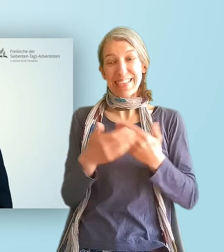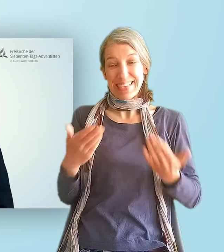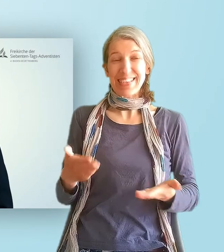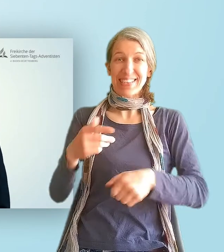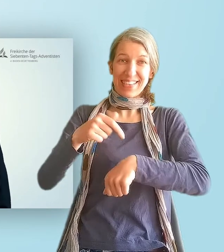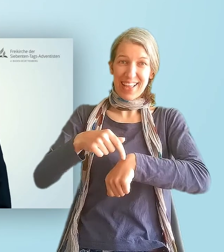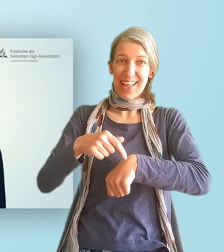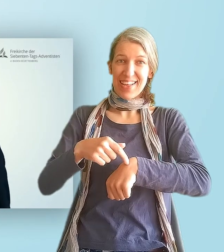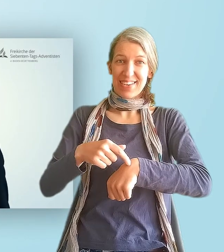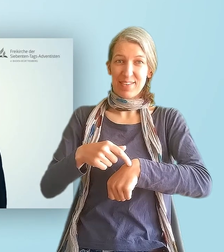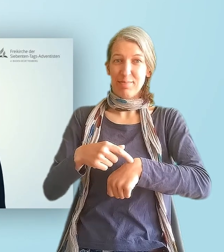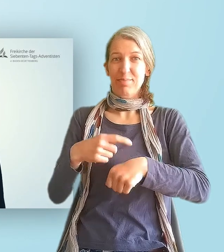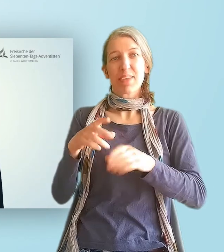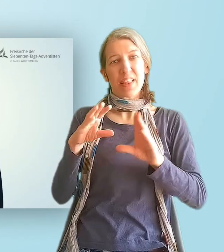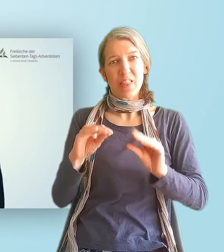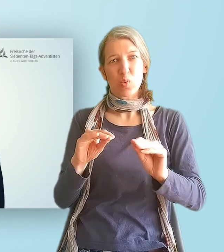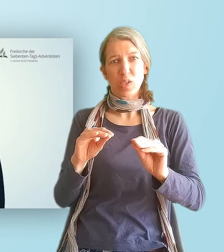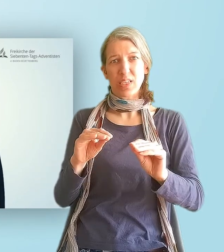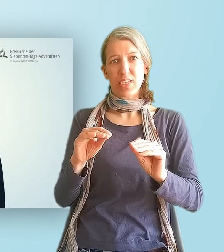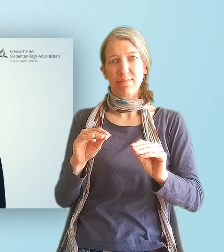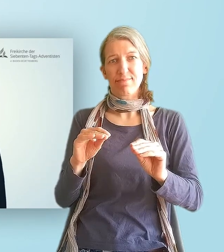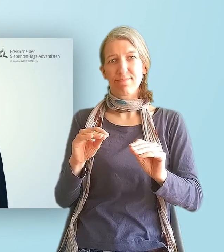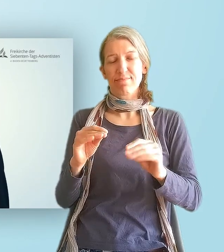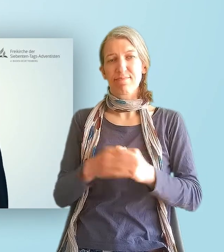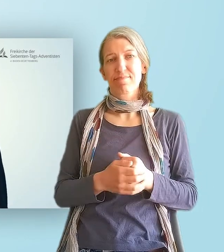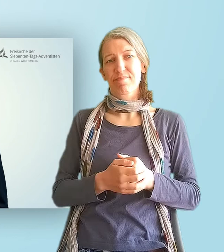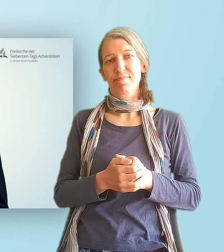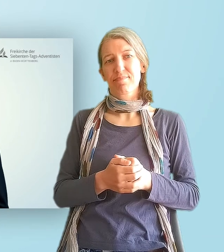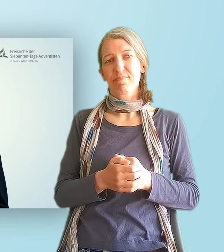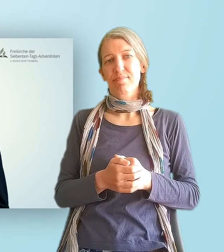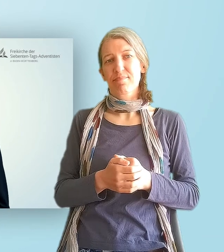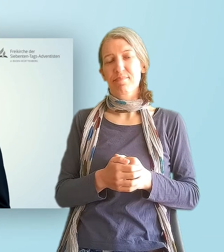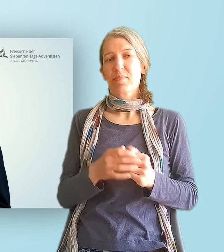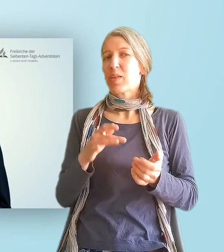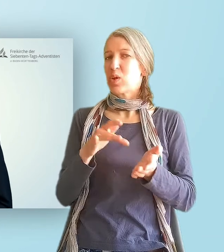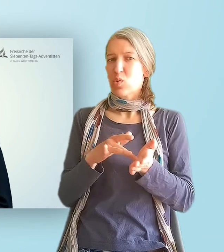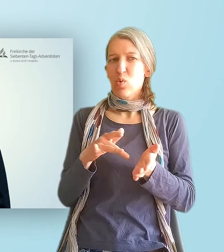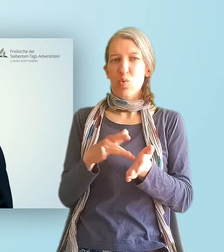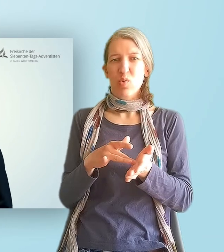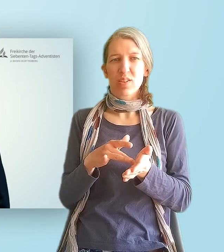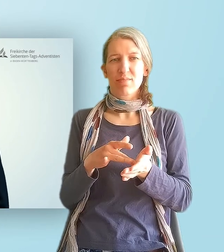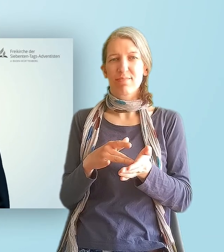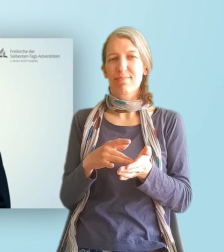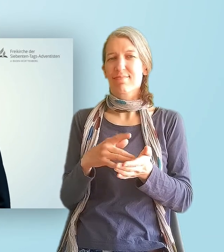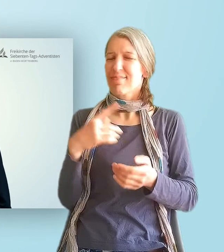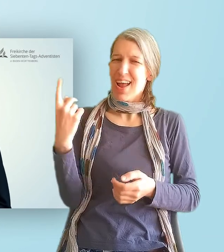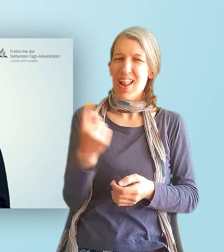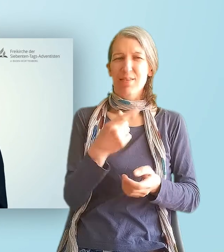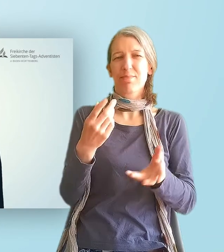Und diese Zeit sollten wir nutzen, denn wir sind alle eingeladen, Gottes besondere